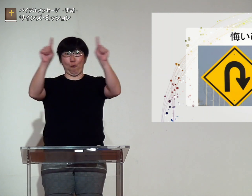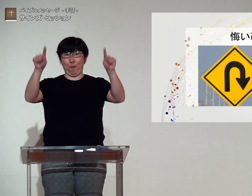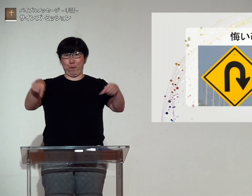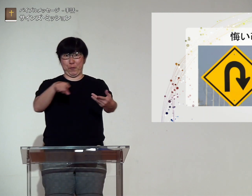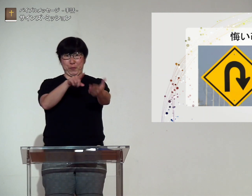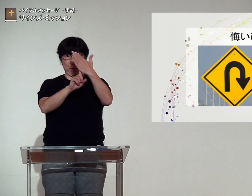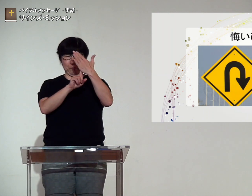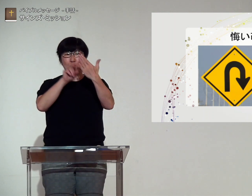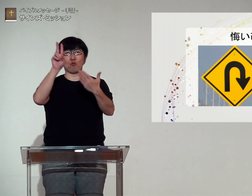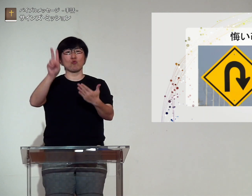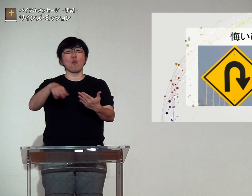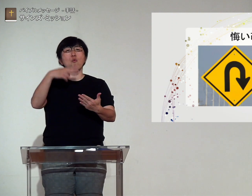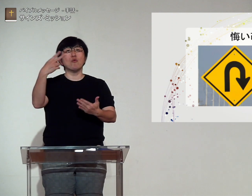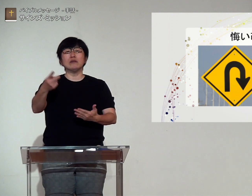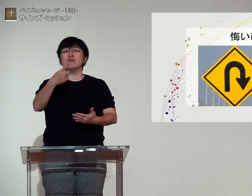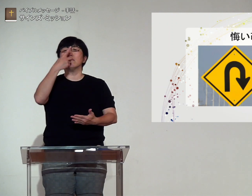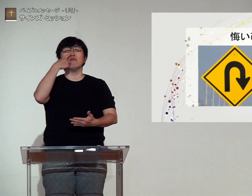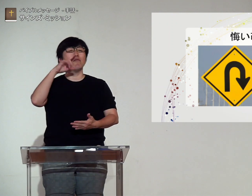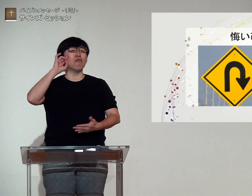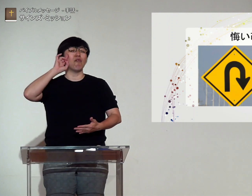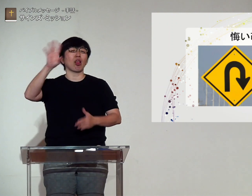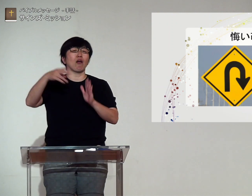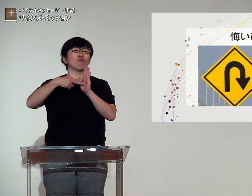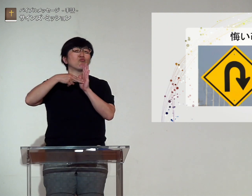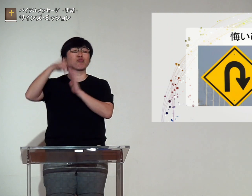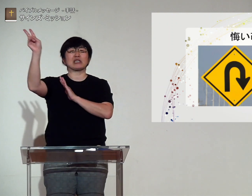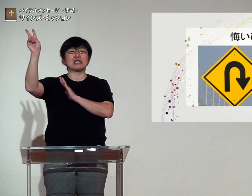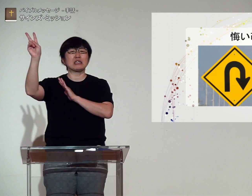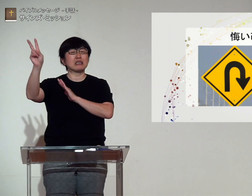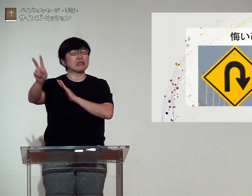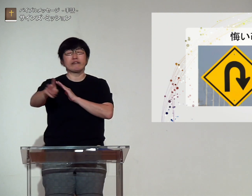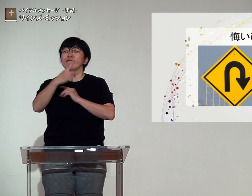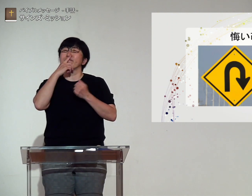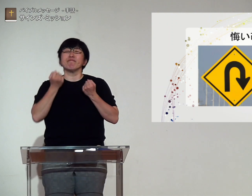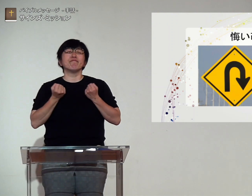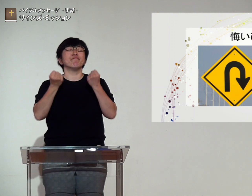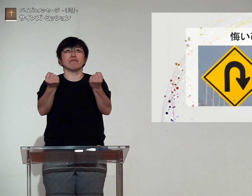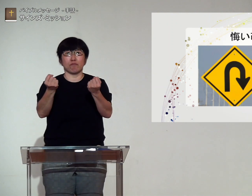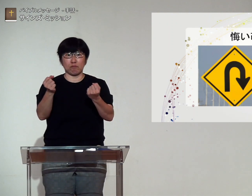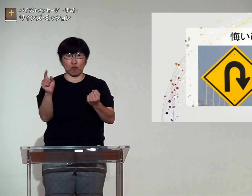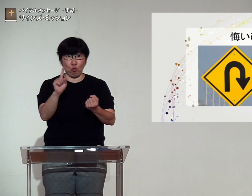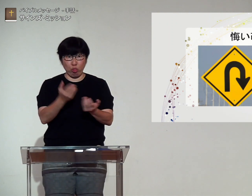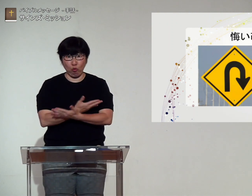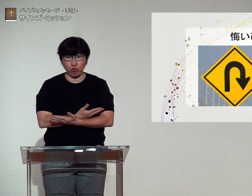サインが出ているのにそれを無視して進むとどうなるのでしょう?